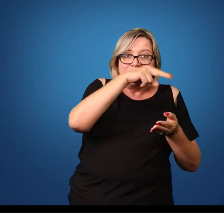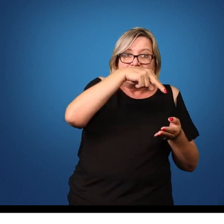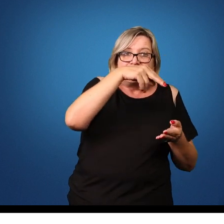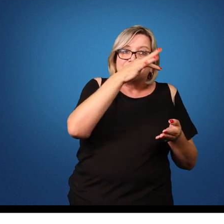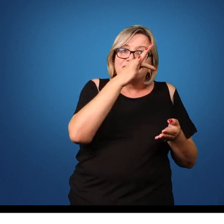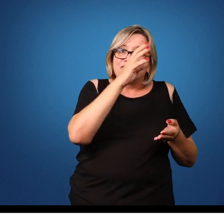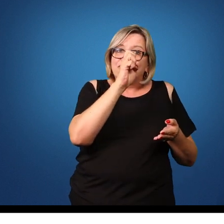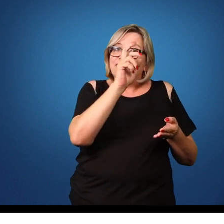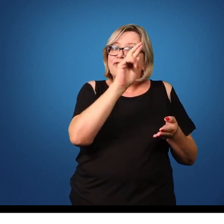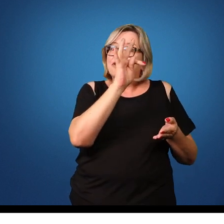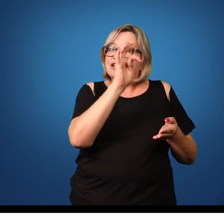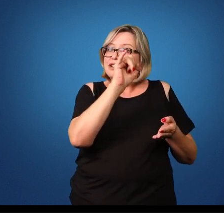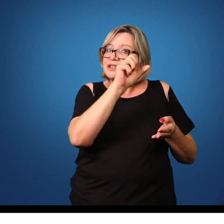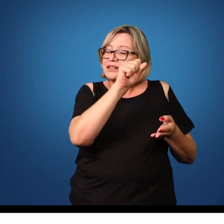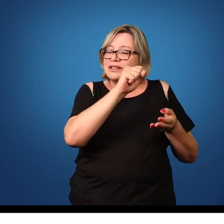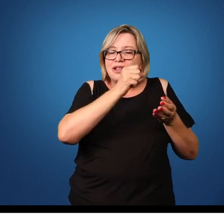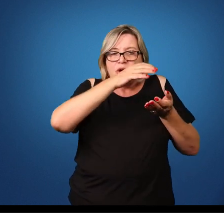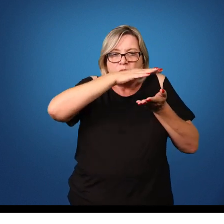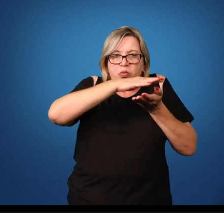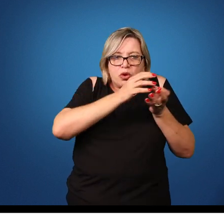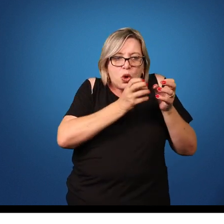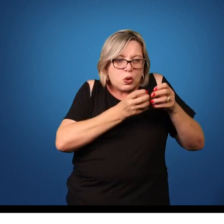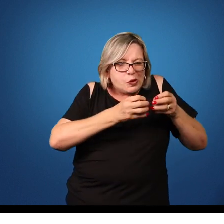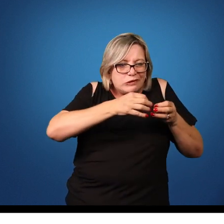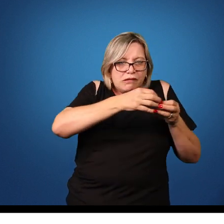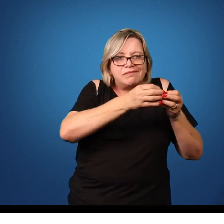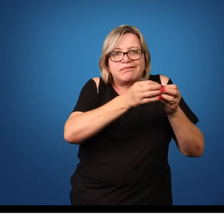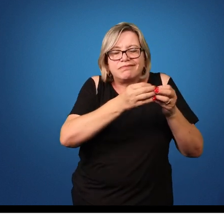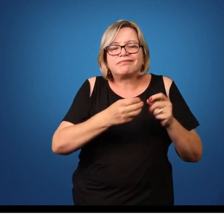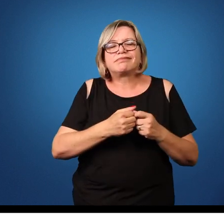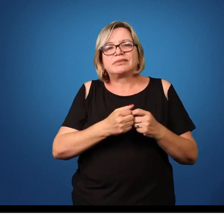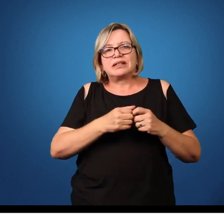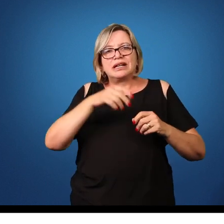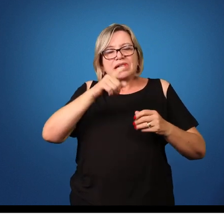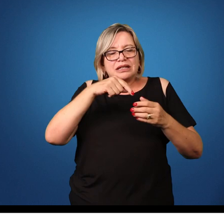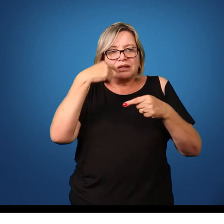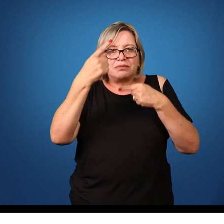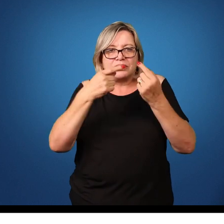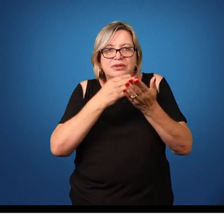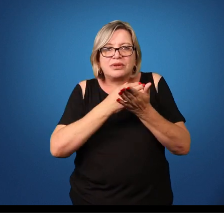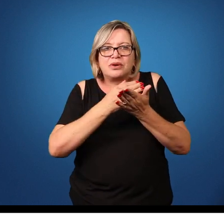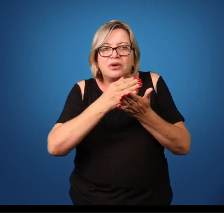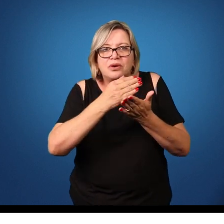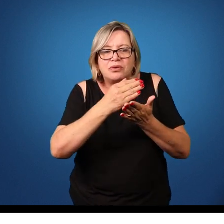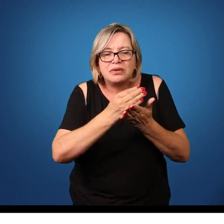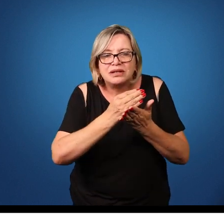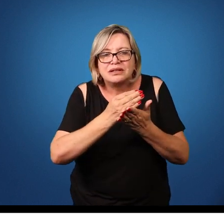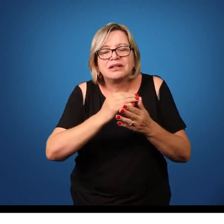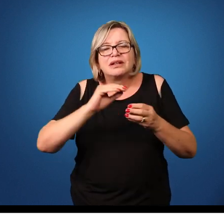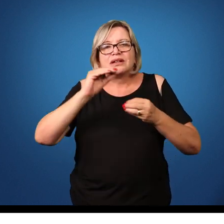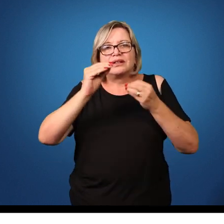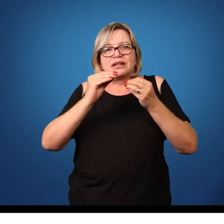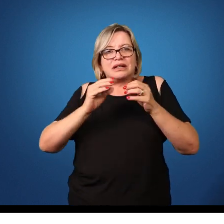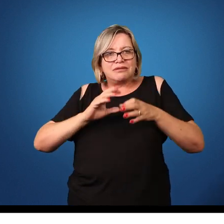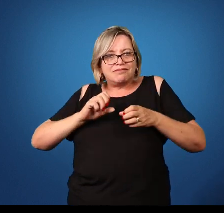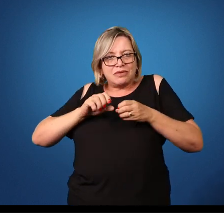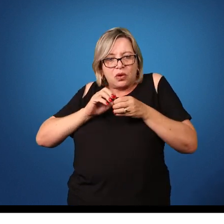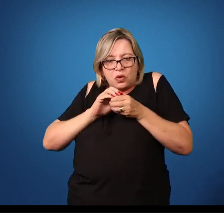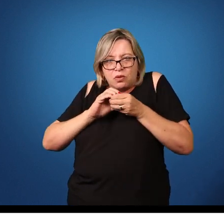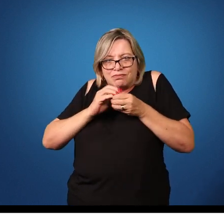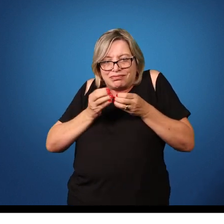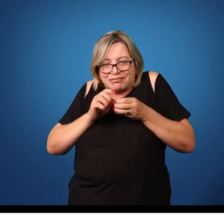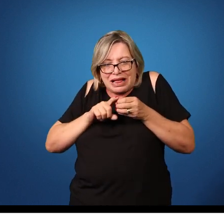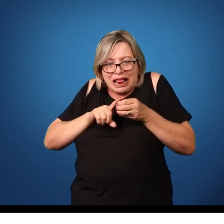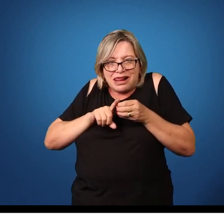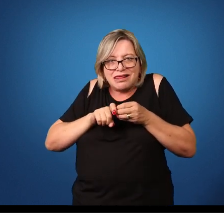apresentam essa forma, elas apresentam uma forma mais achatada ou mesmo irregular. É a partir desses ovos que ocorre a liberação da